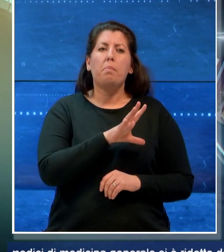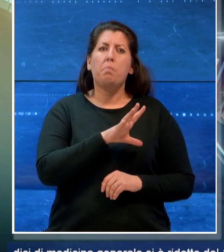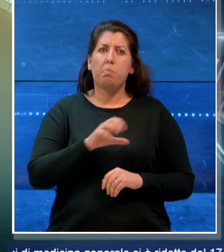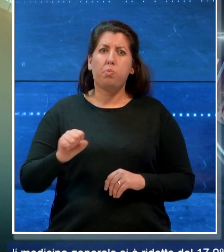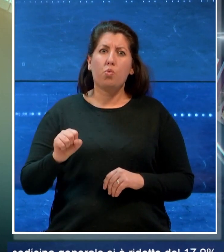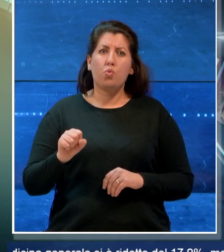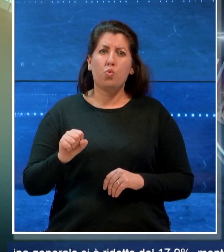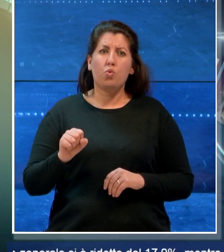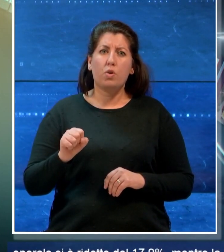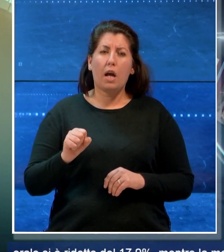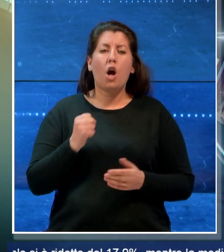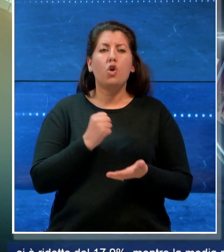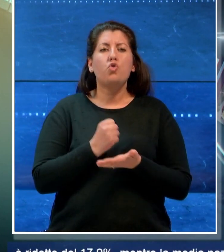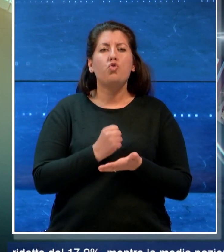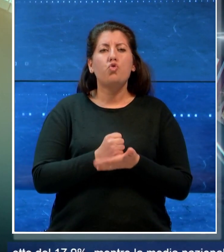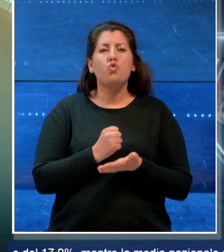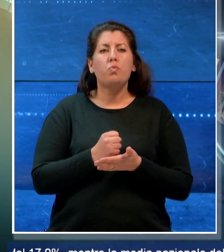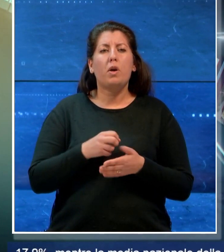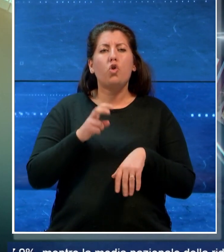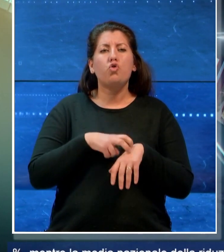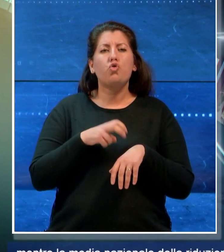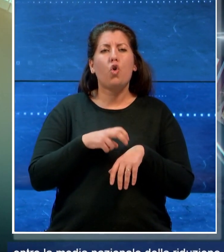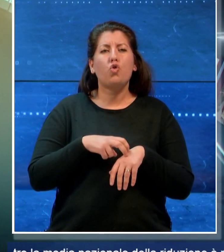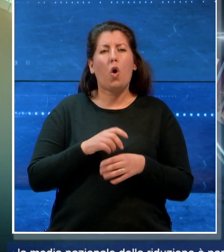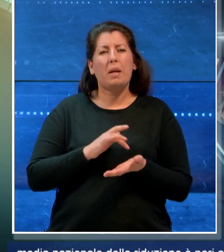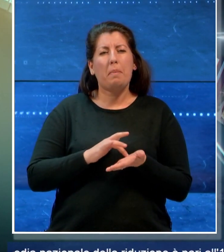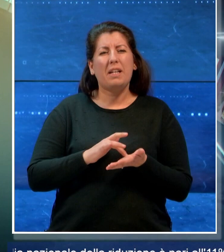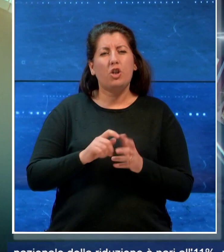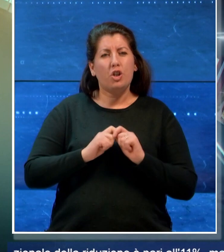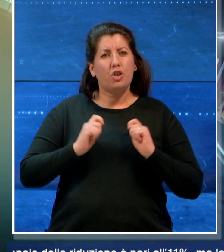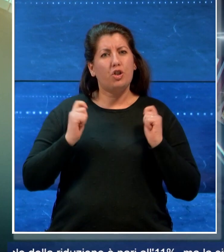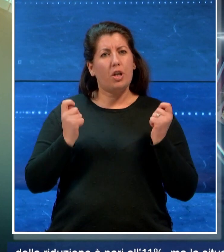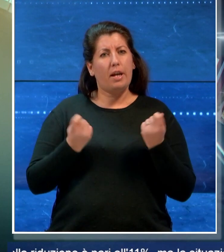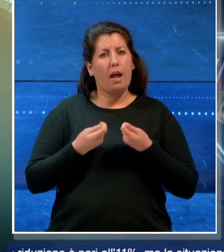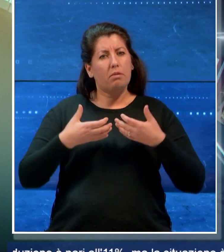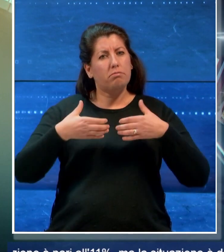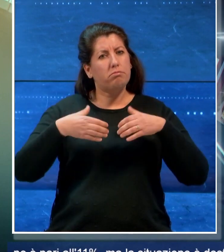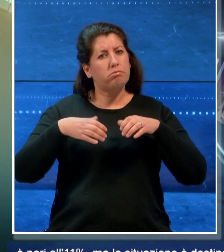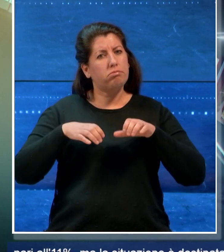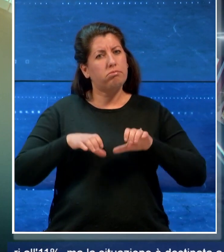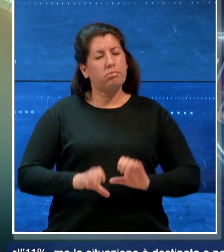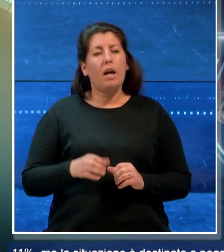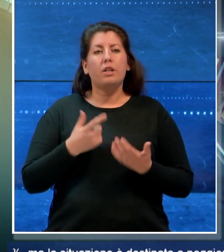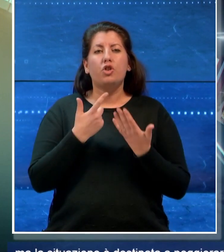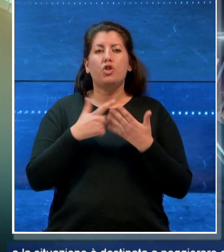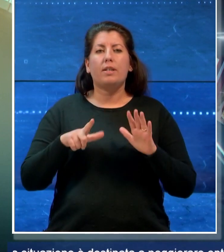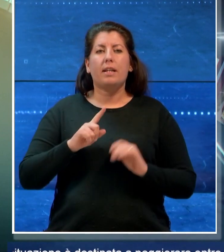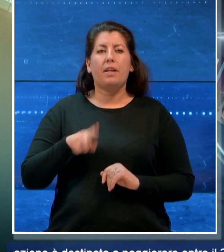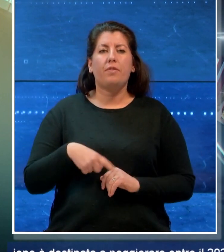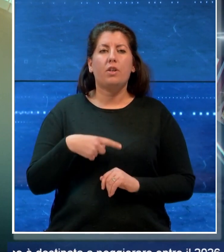il numero dei medici di medicina generale si è ridotto del 17